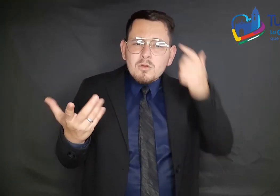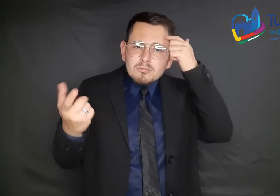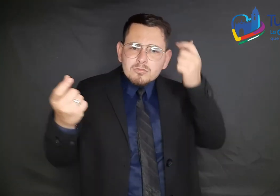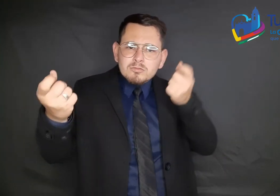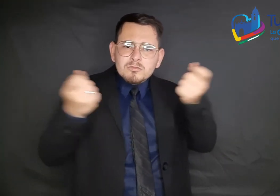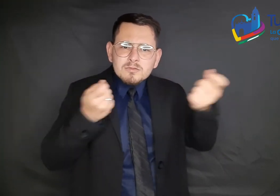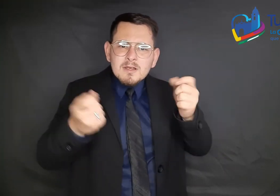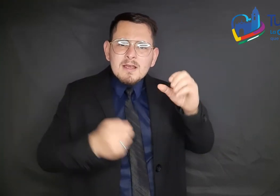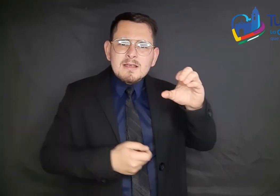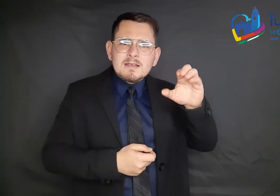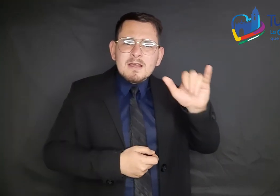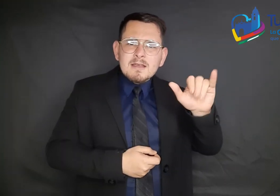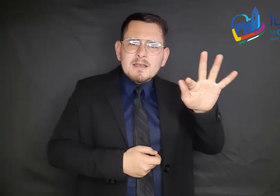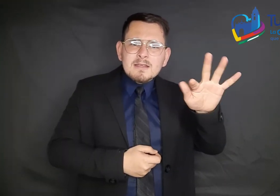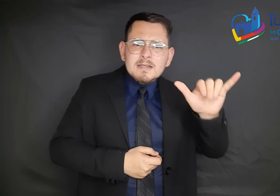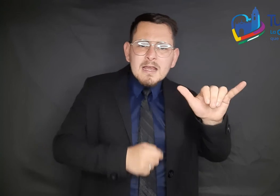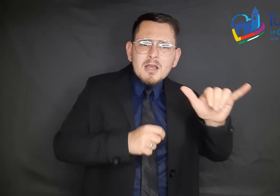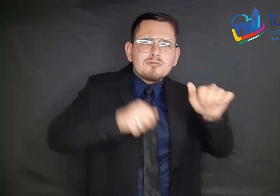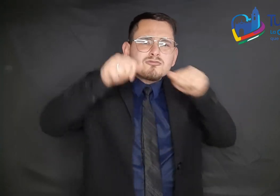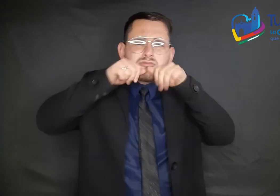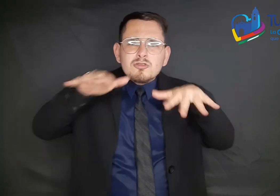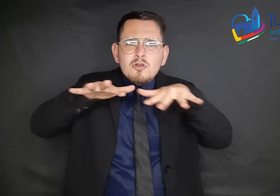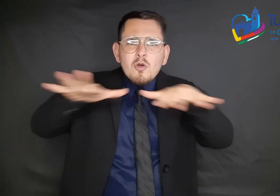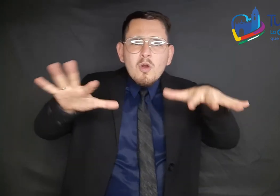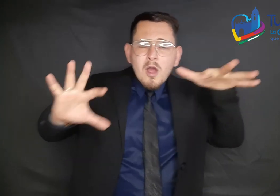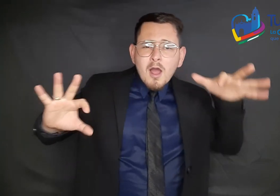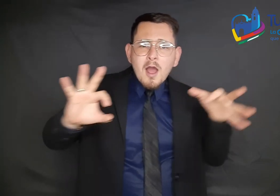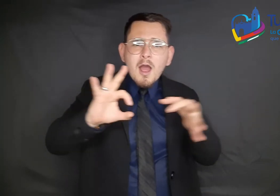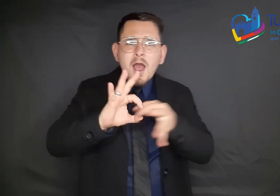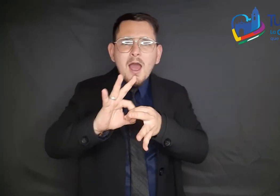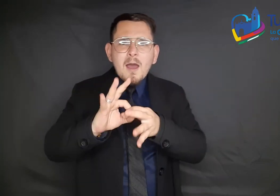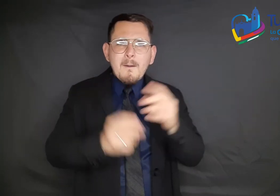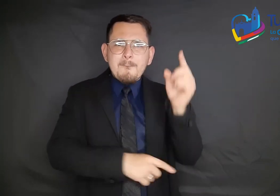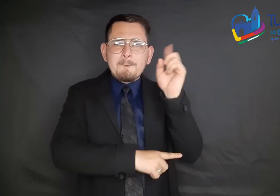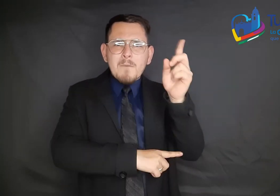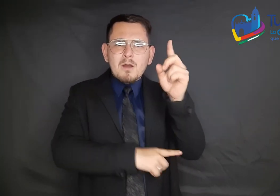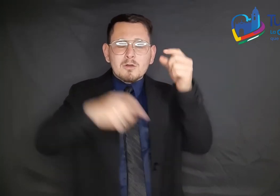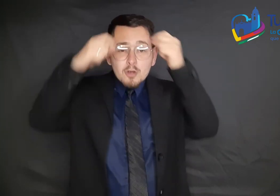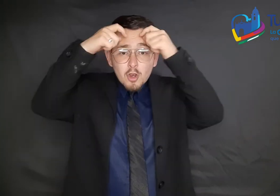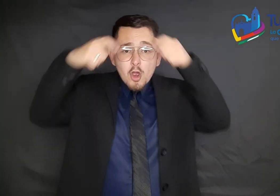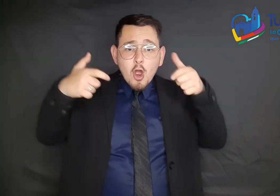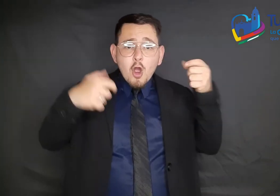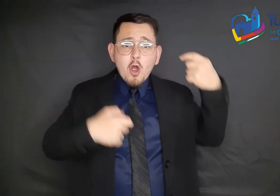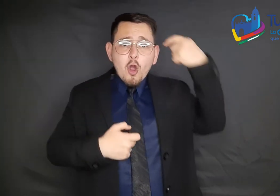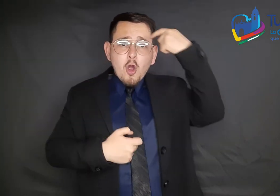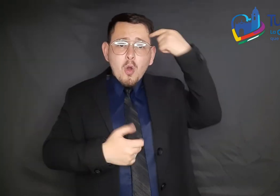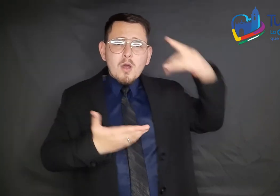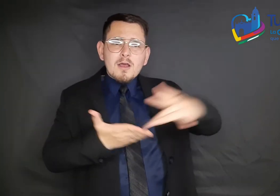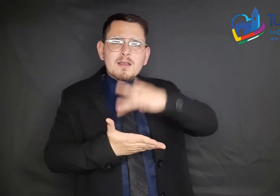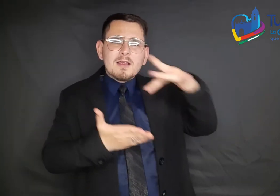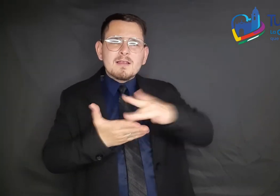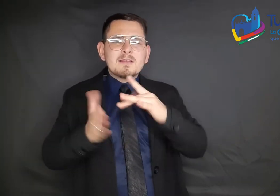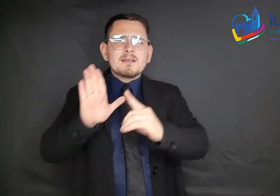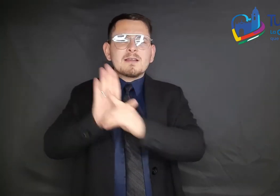y su articulación con la nueva política de gobierno digital, decreto 767 de 2022.